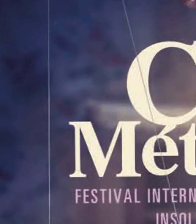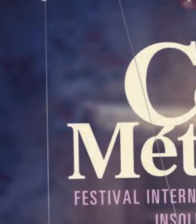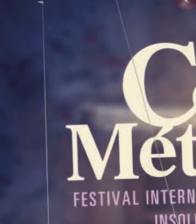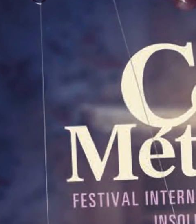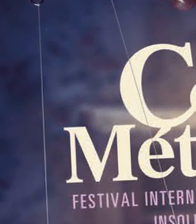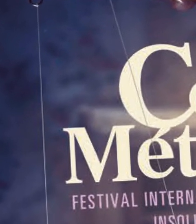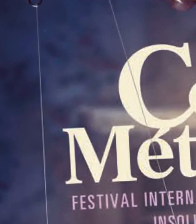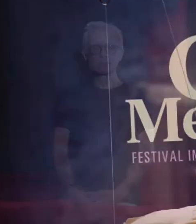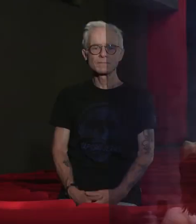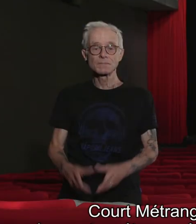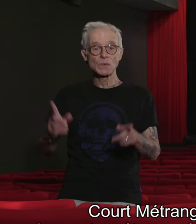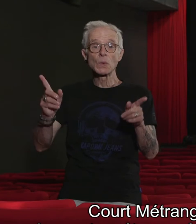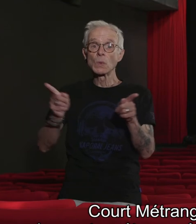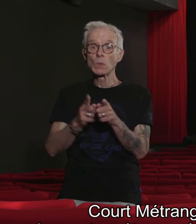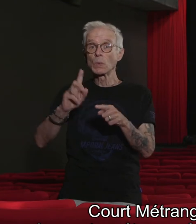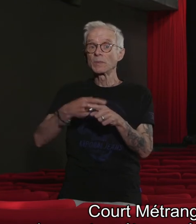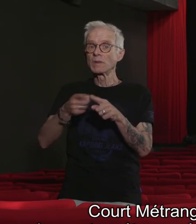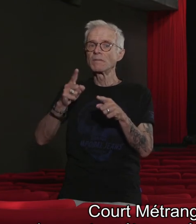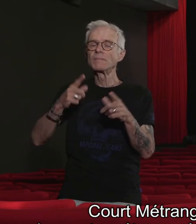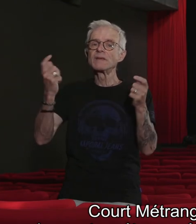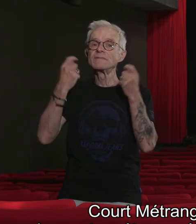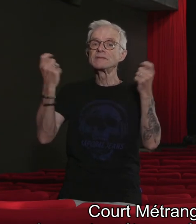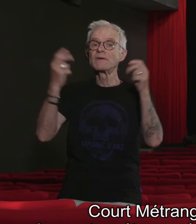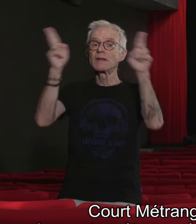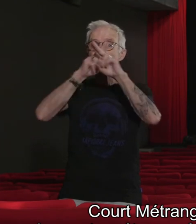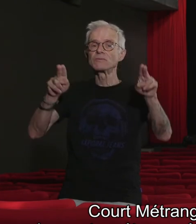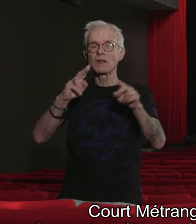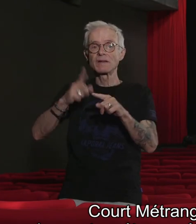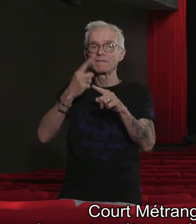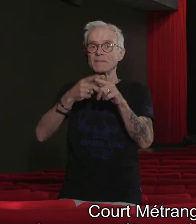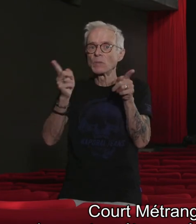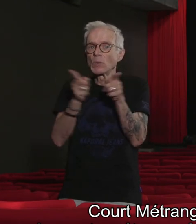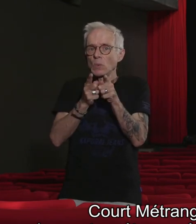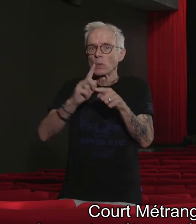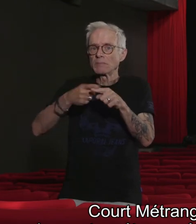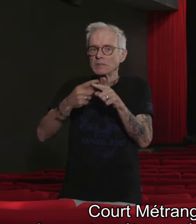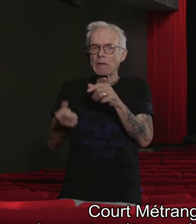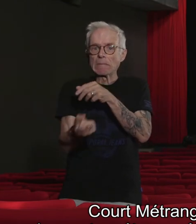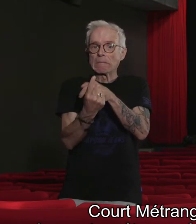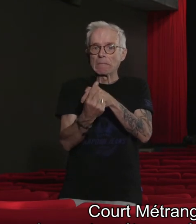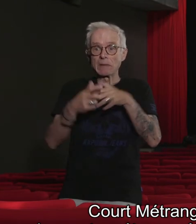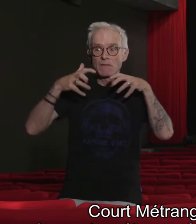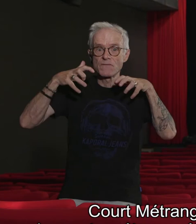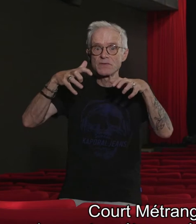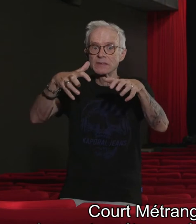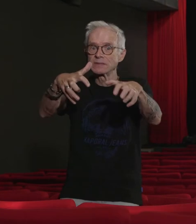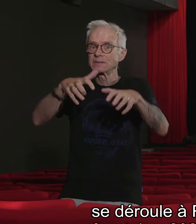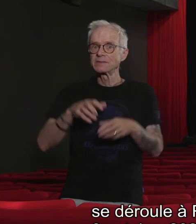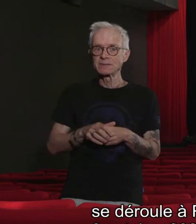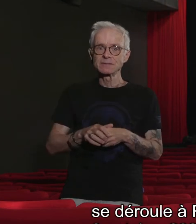Courts métrages, le festival international de courts métrages étranges, insolites et fantastiques, se déroule